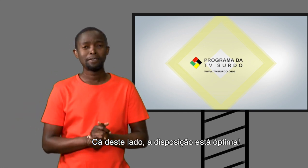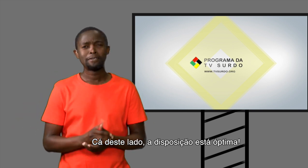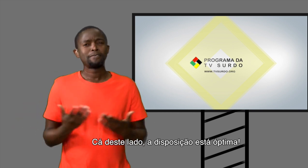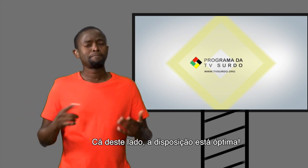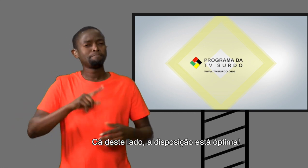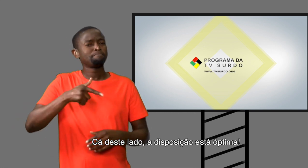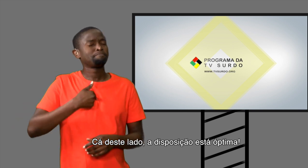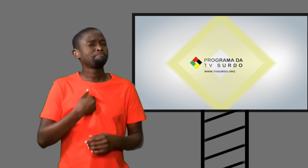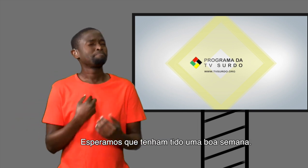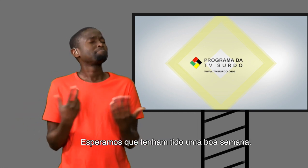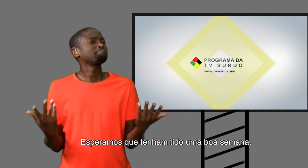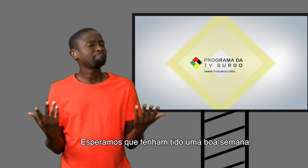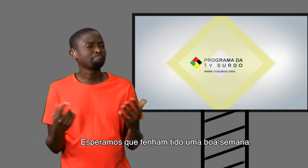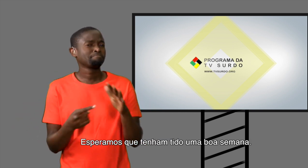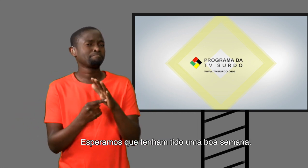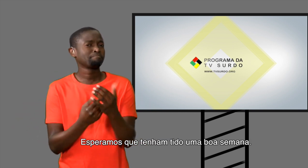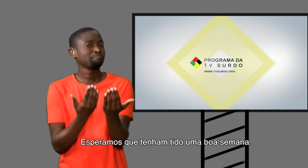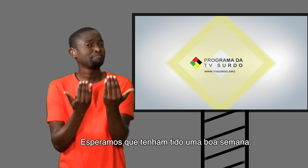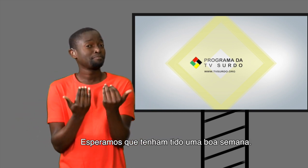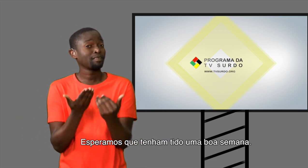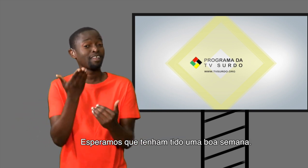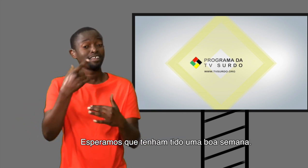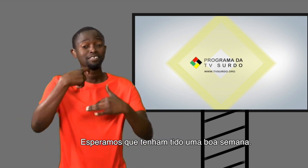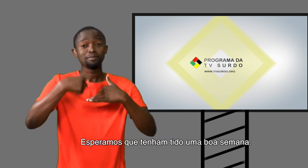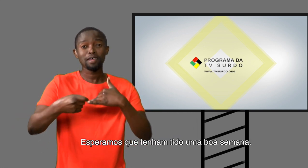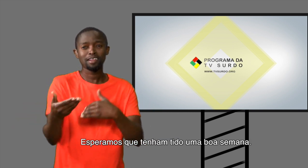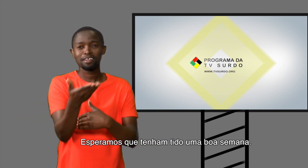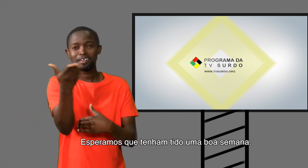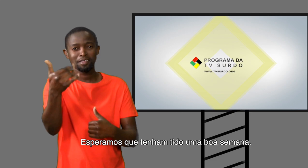ótima. Esperamos que tenham tido uma semana muito boa.